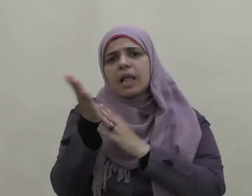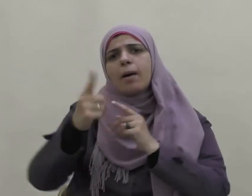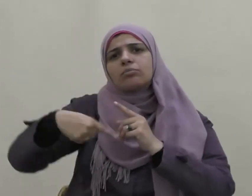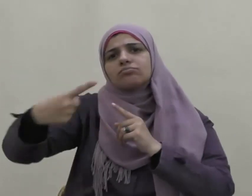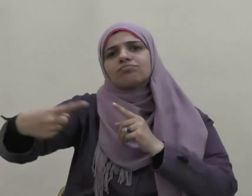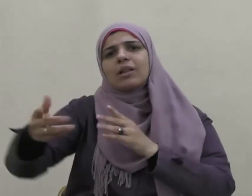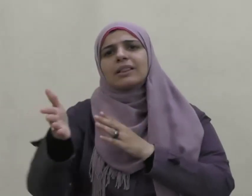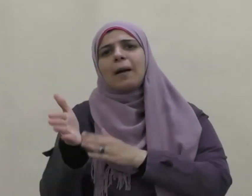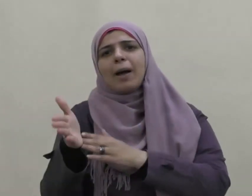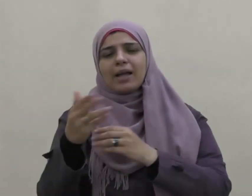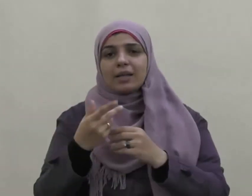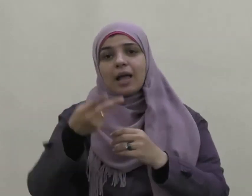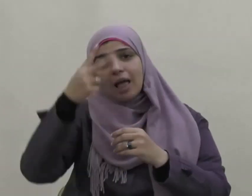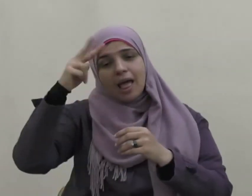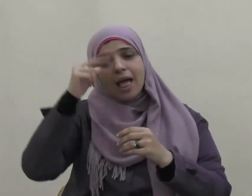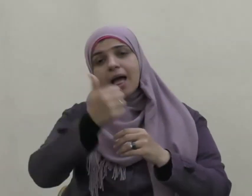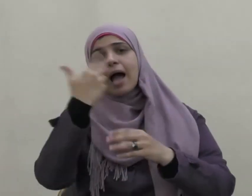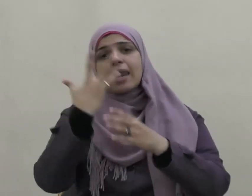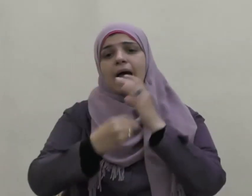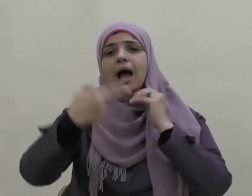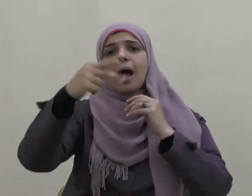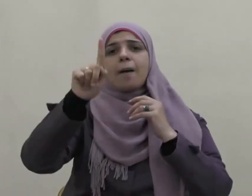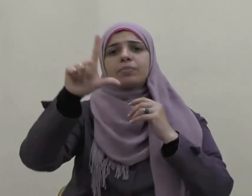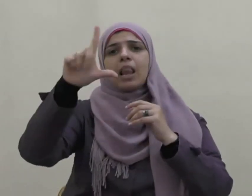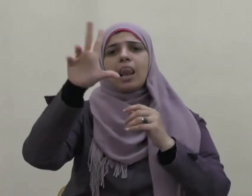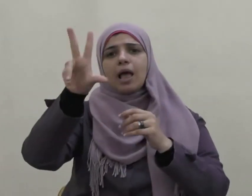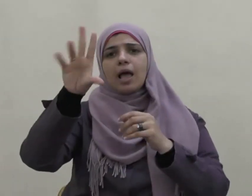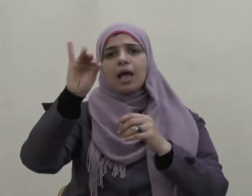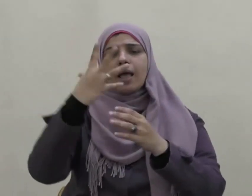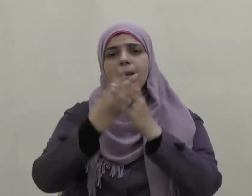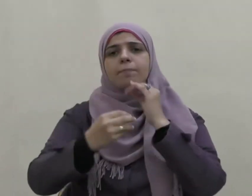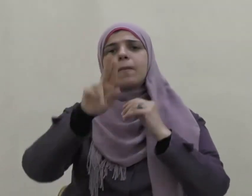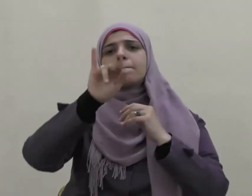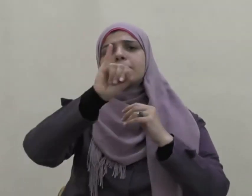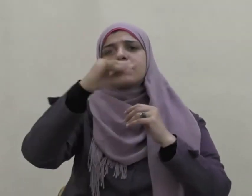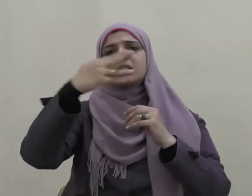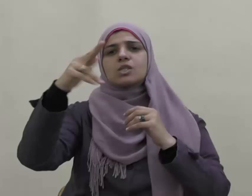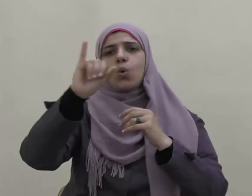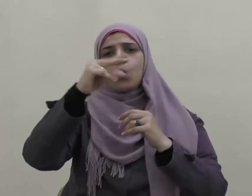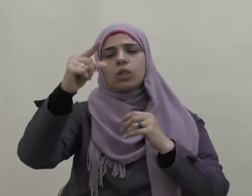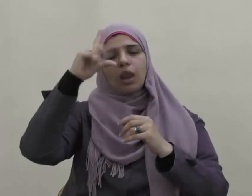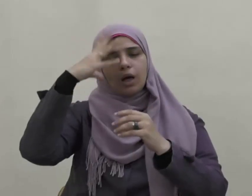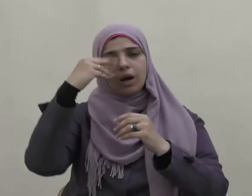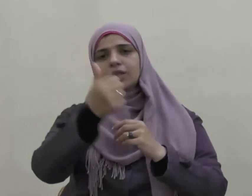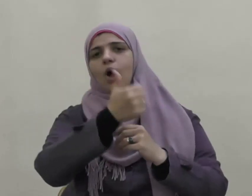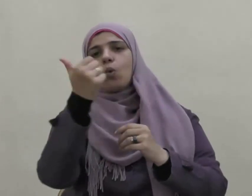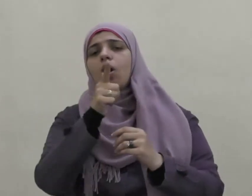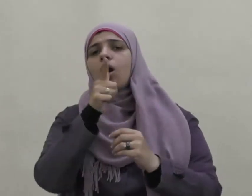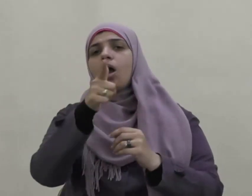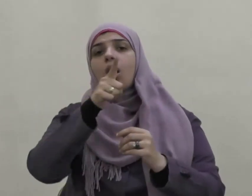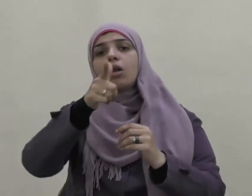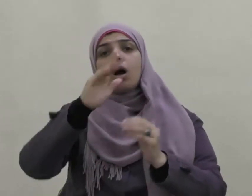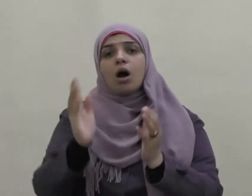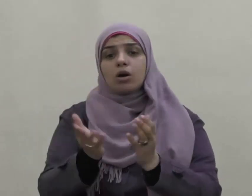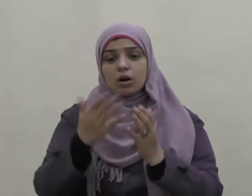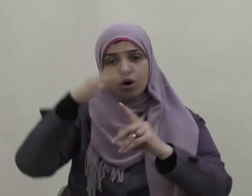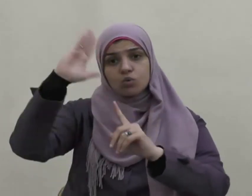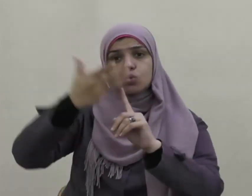فعن عبد الله بن مسعود رضي الله عنه قال قال رسول الله صلى الله عليه